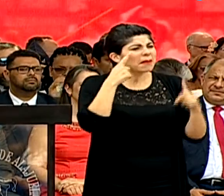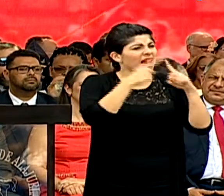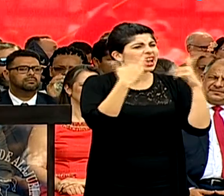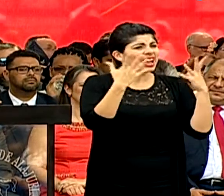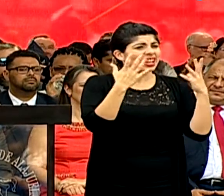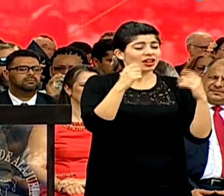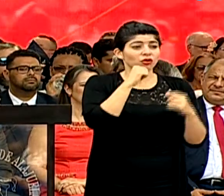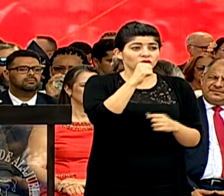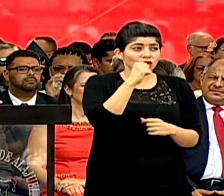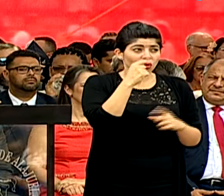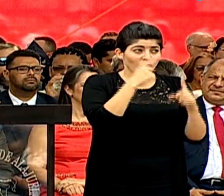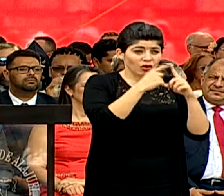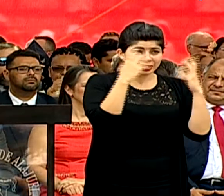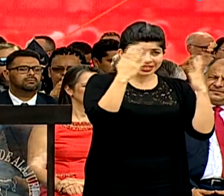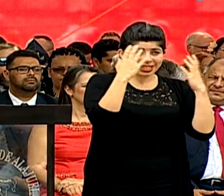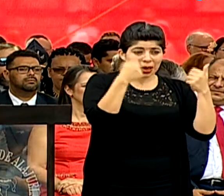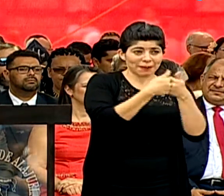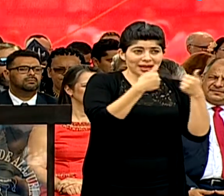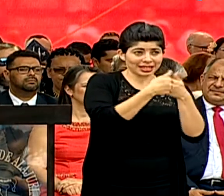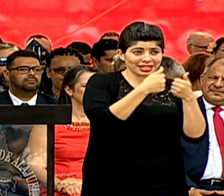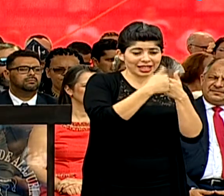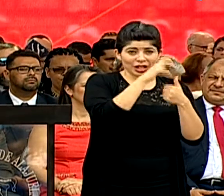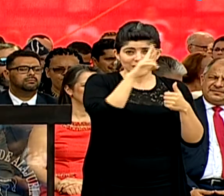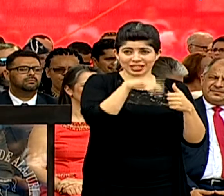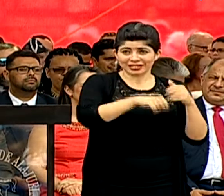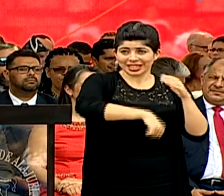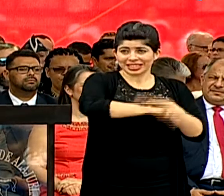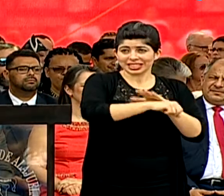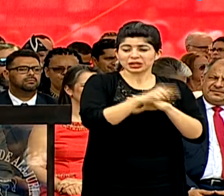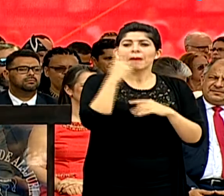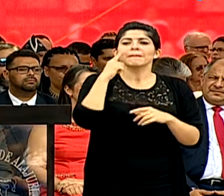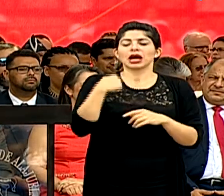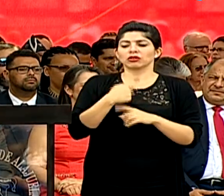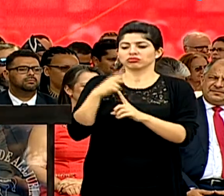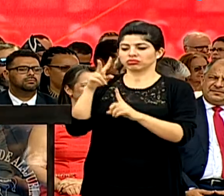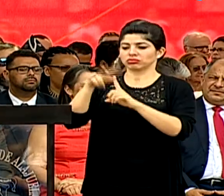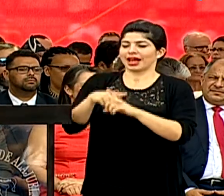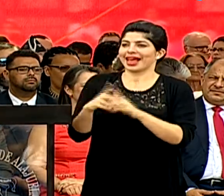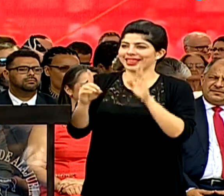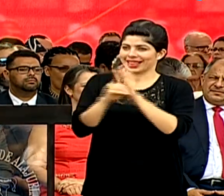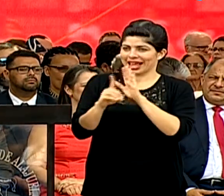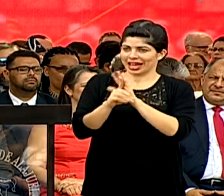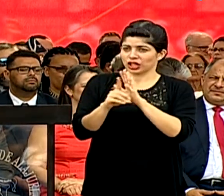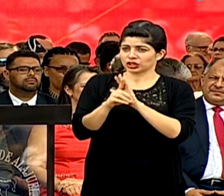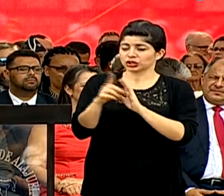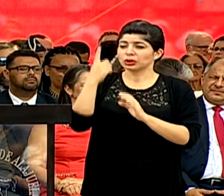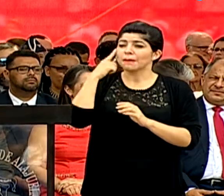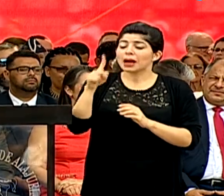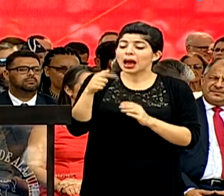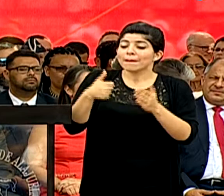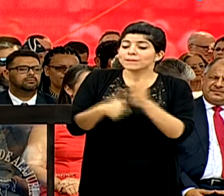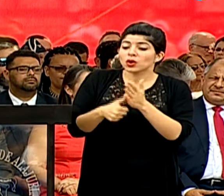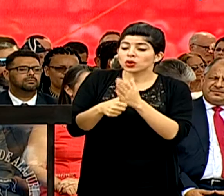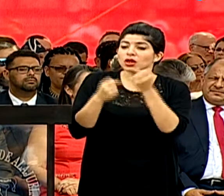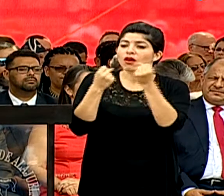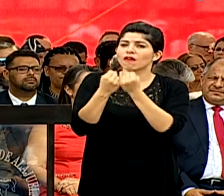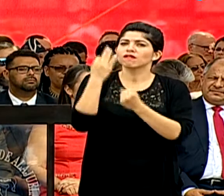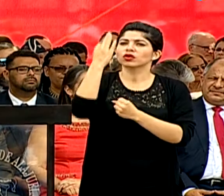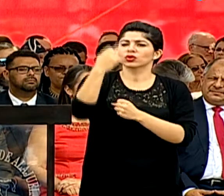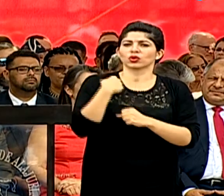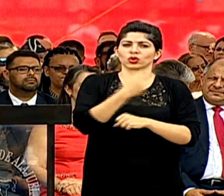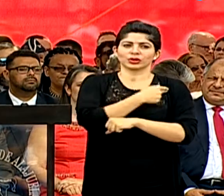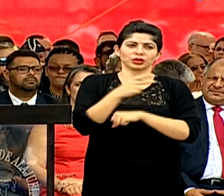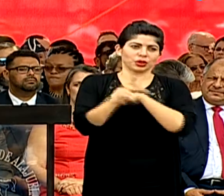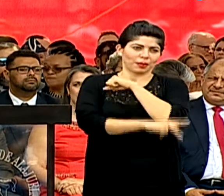un partido de la selección nacional. Fue para ejercer nuestros derechos. Fue para votar por el futuro de nuestro país.